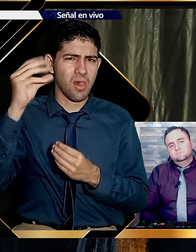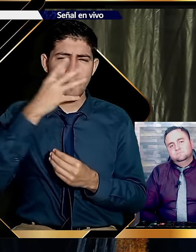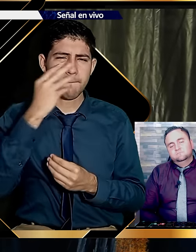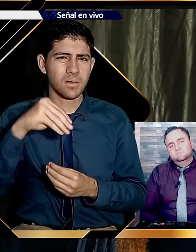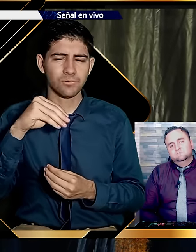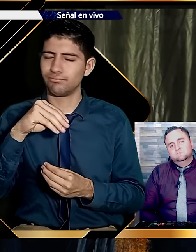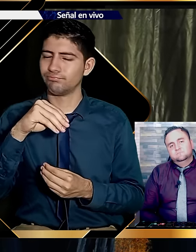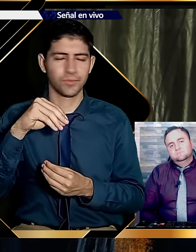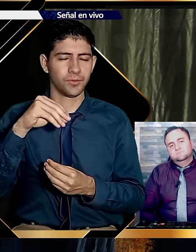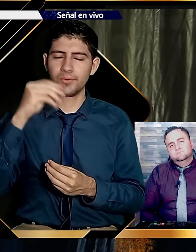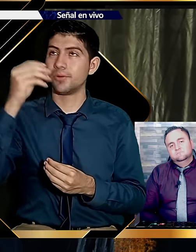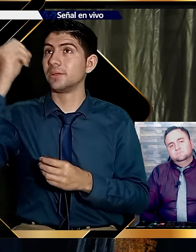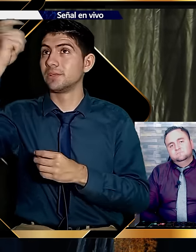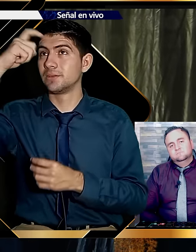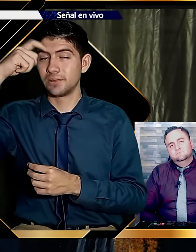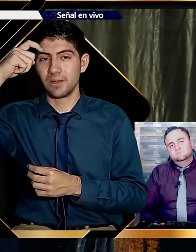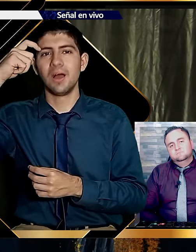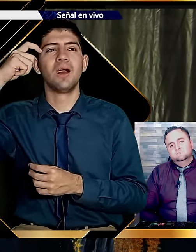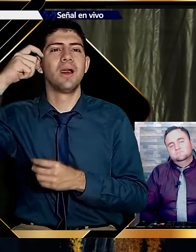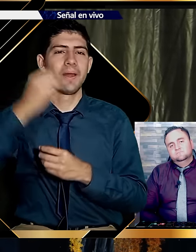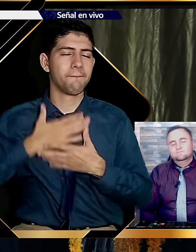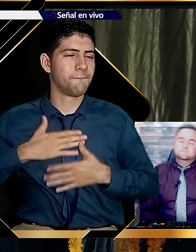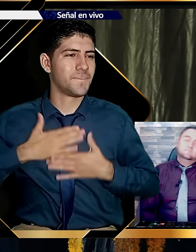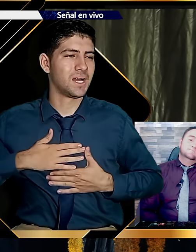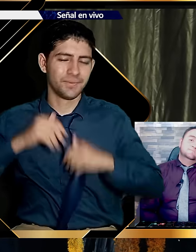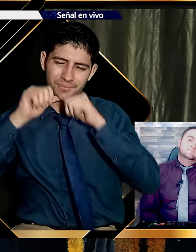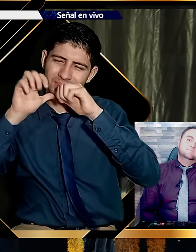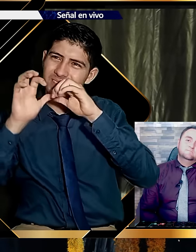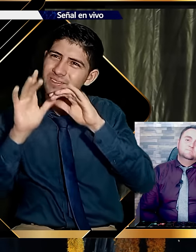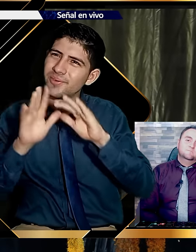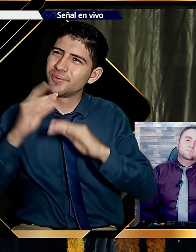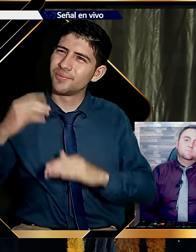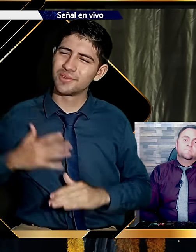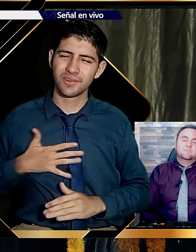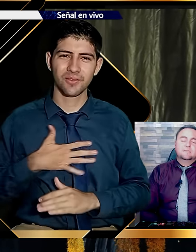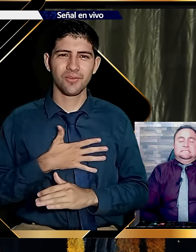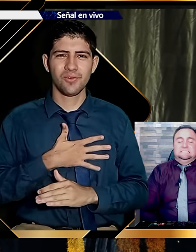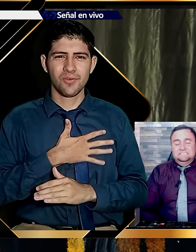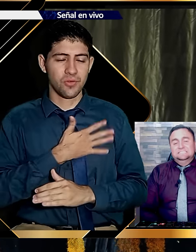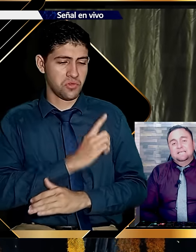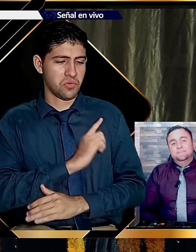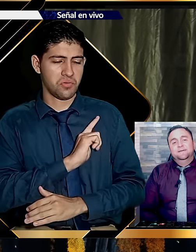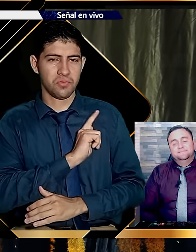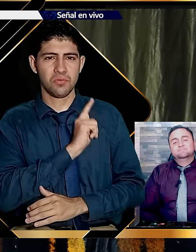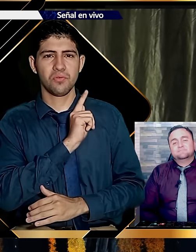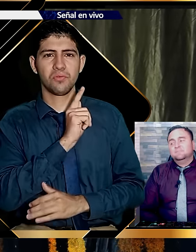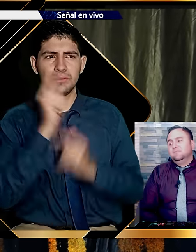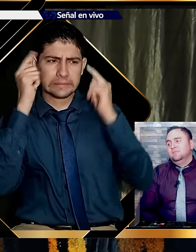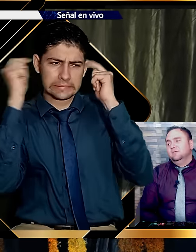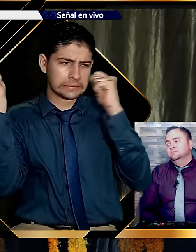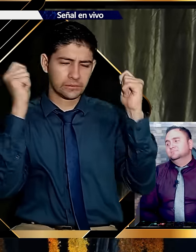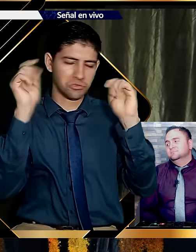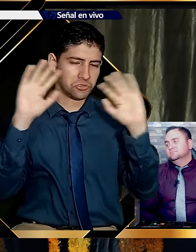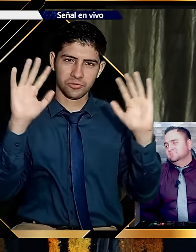lo malo. La sabiduría de Dios es pacífica. Busca la paz. Es amable. Es bendigna. Llena de misericordia. Y